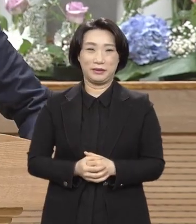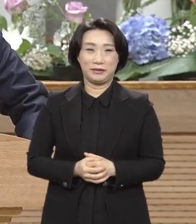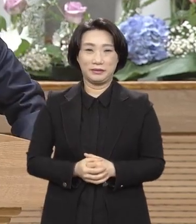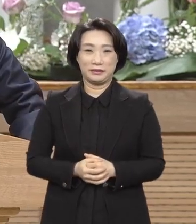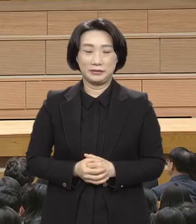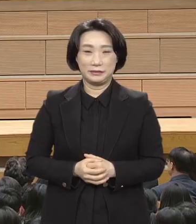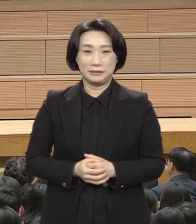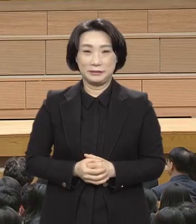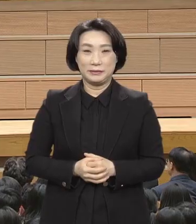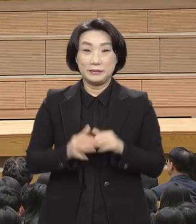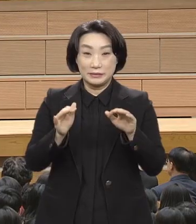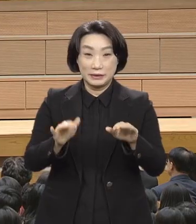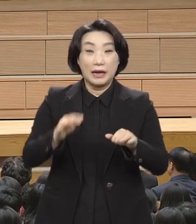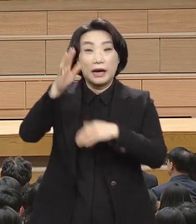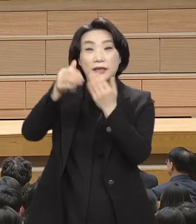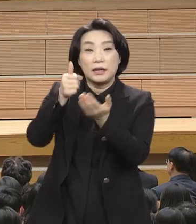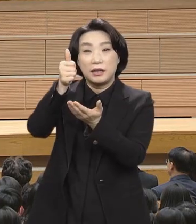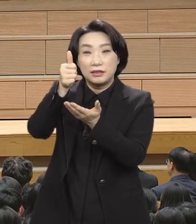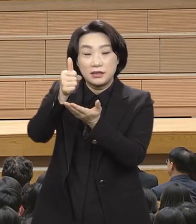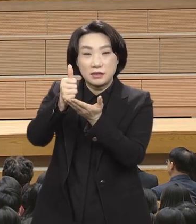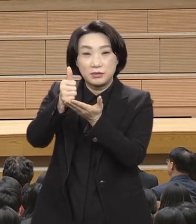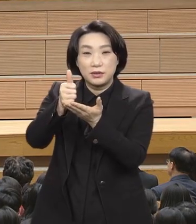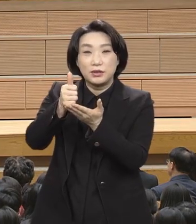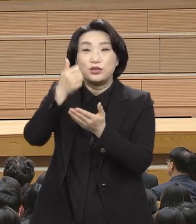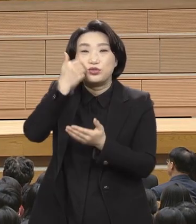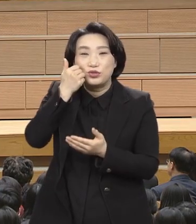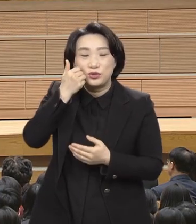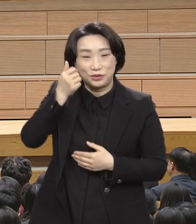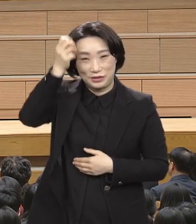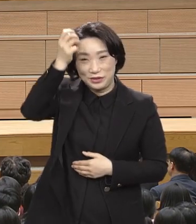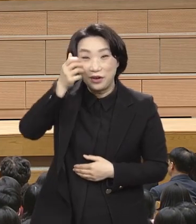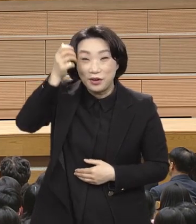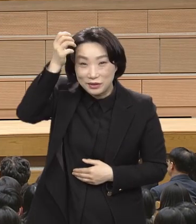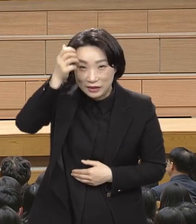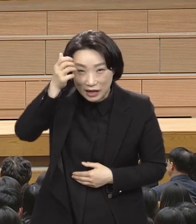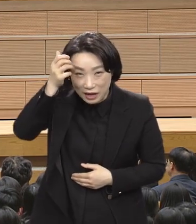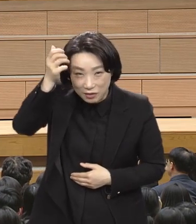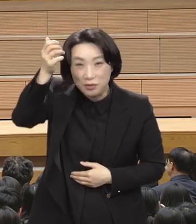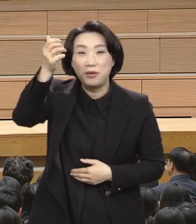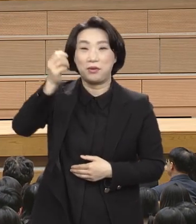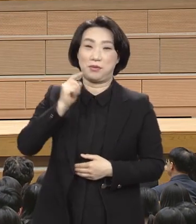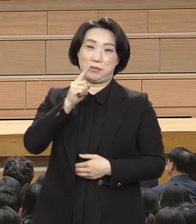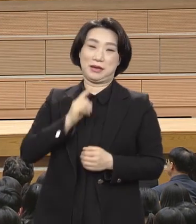하나님은 영의 신이 그랬어. 다 같이 영은